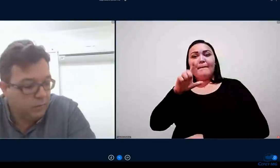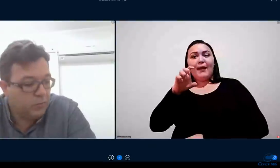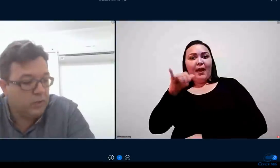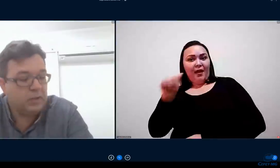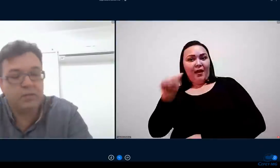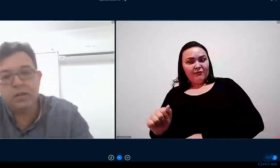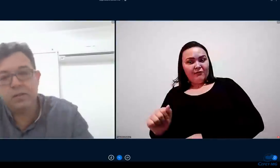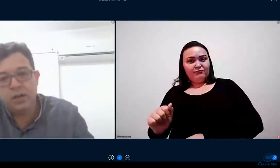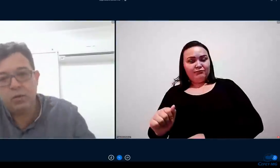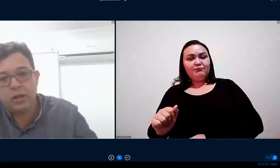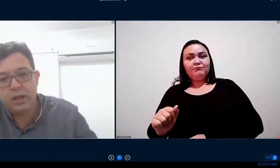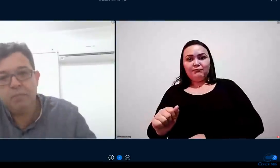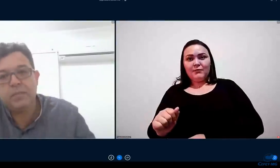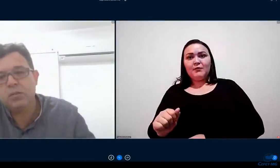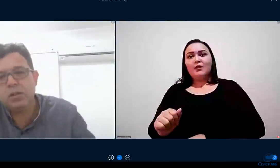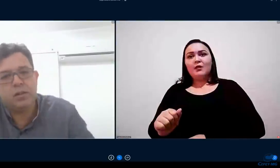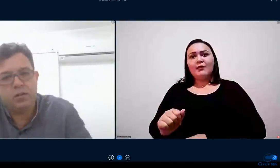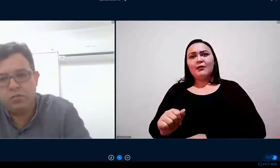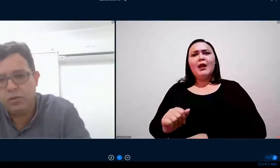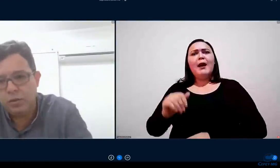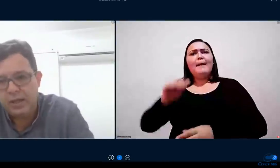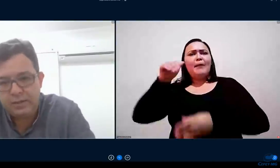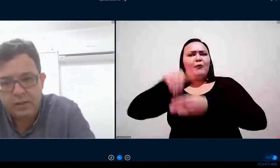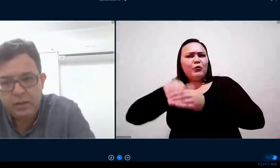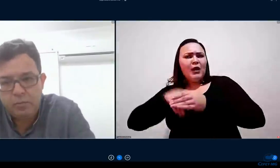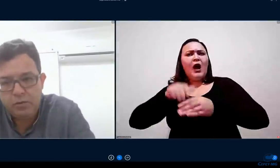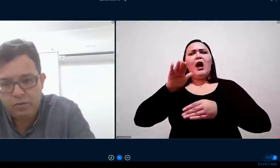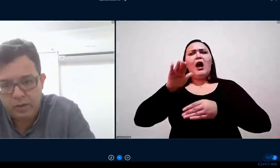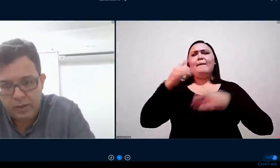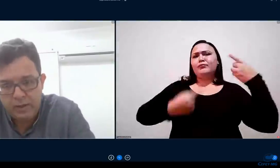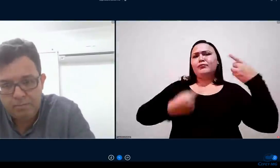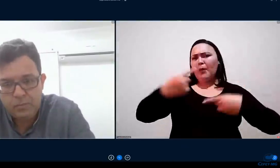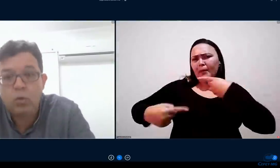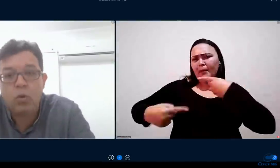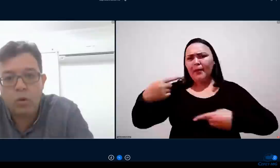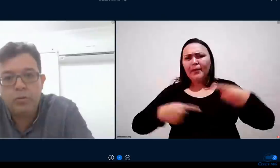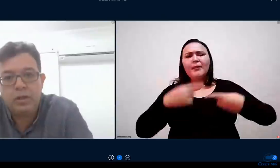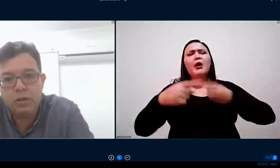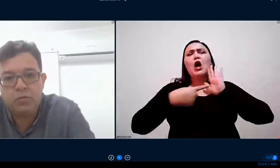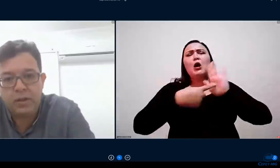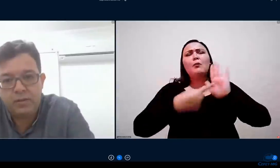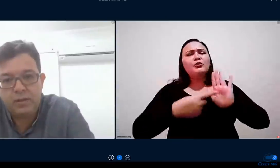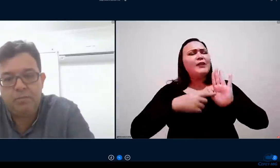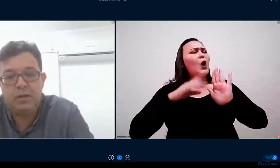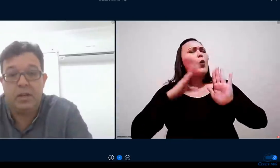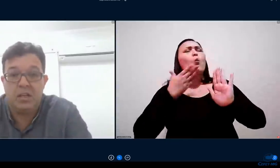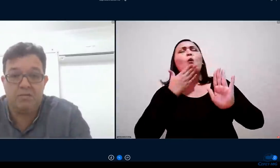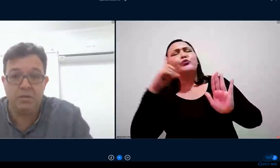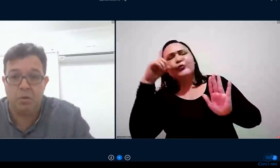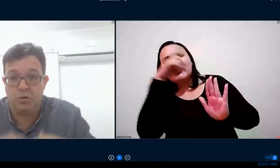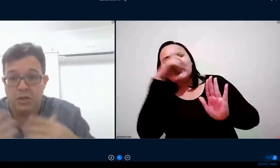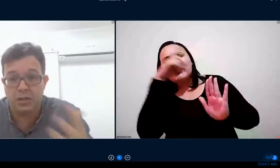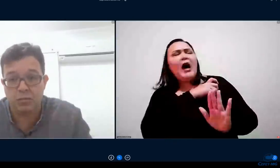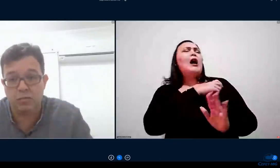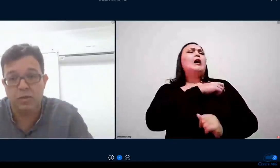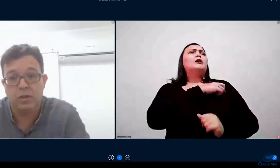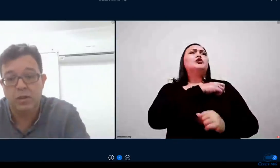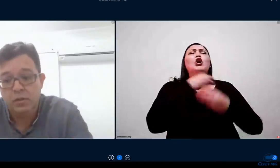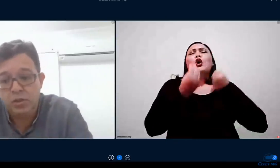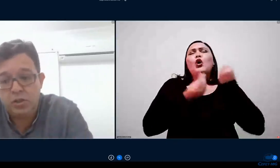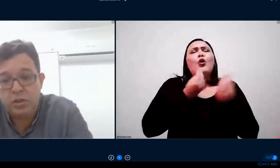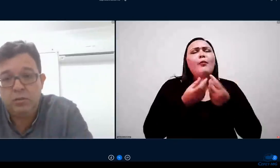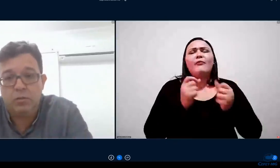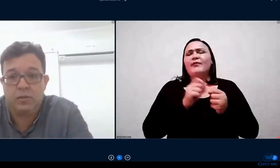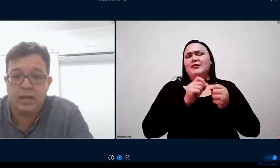nós teríamos sim que evidenciar o que todas as dificuldades que iríamos enfrentar o como iríamos fazer e aí havia projetos